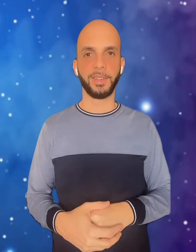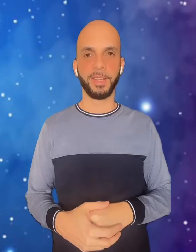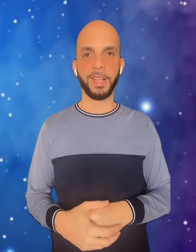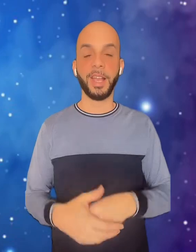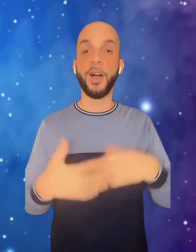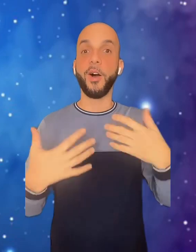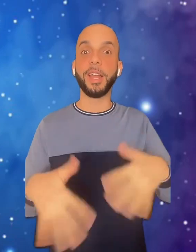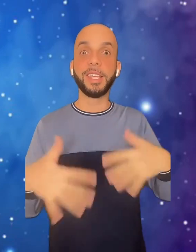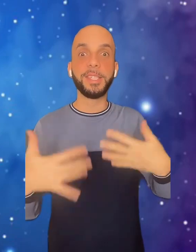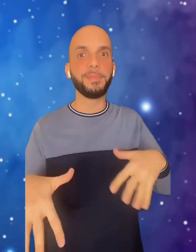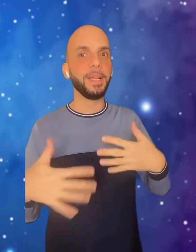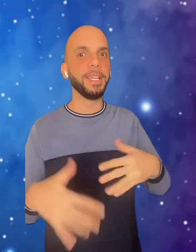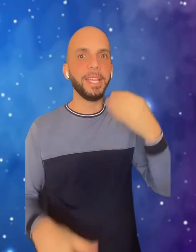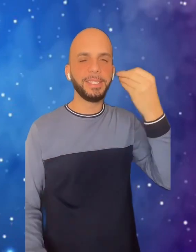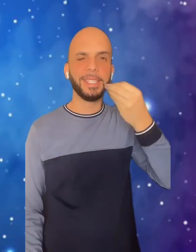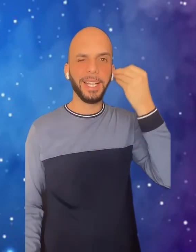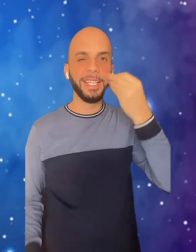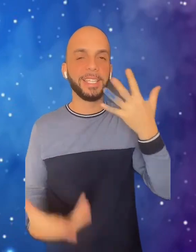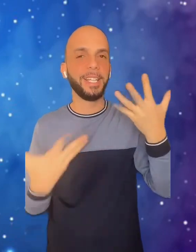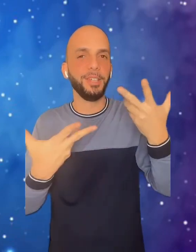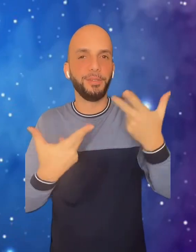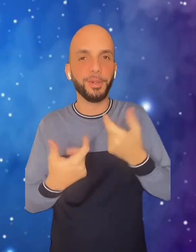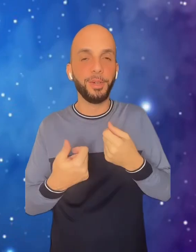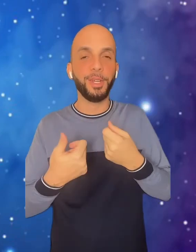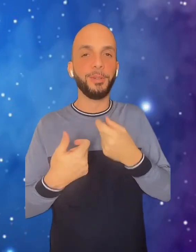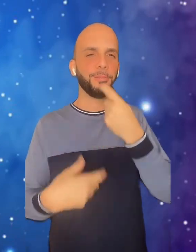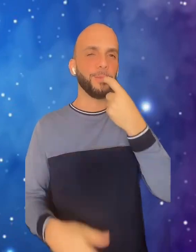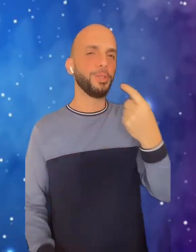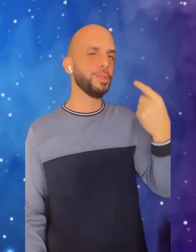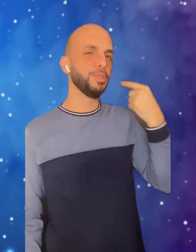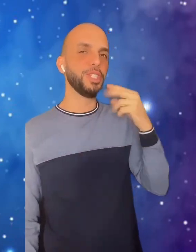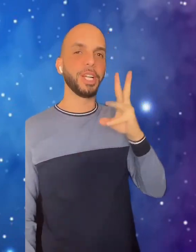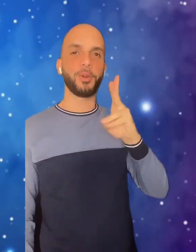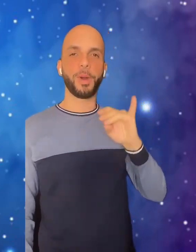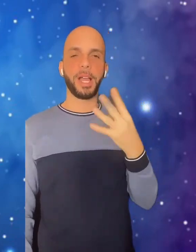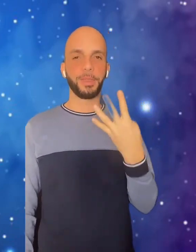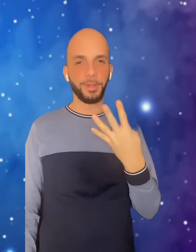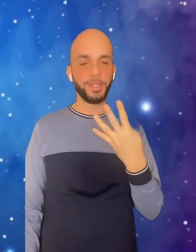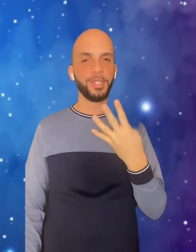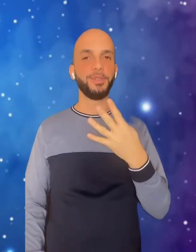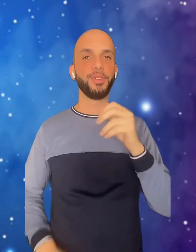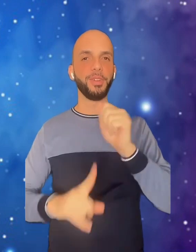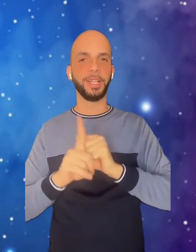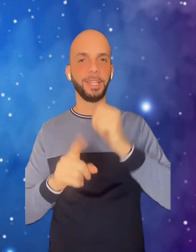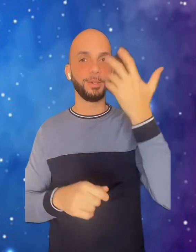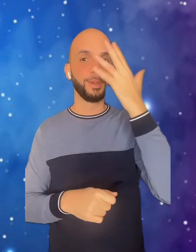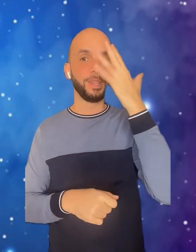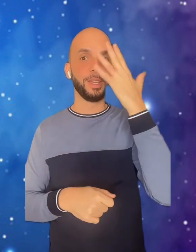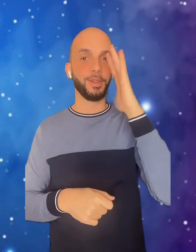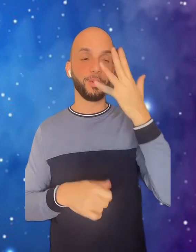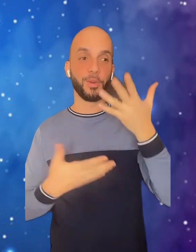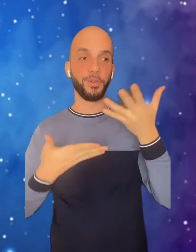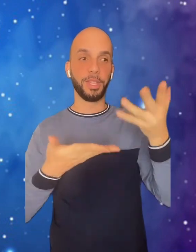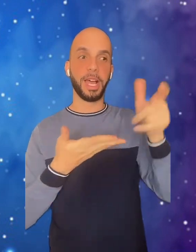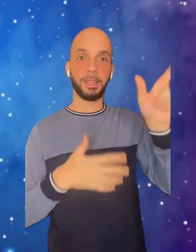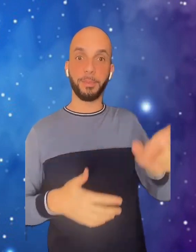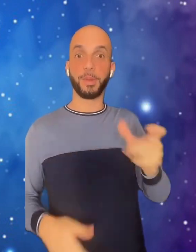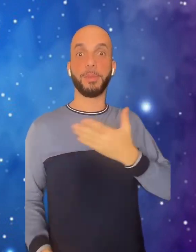Olha que experiência incrível! No último dia 4 de fevereiro, fui convidada por uma